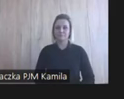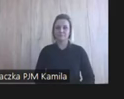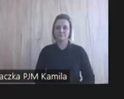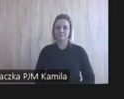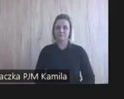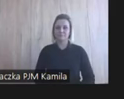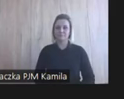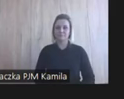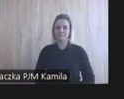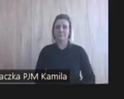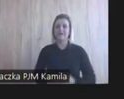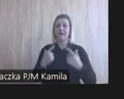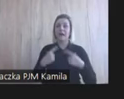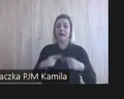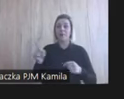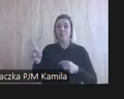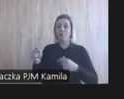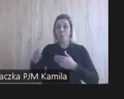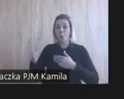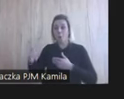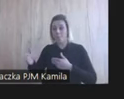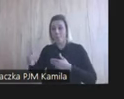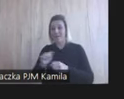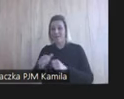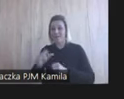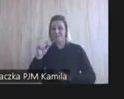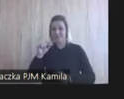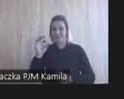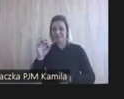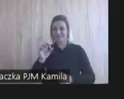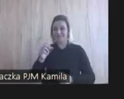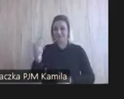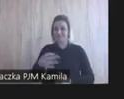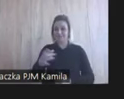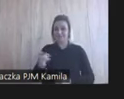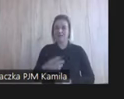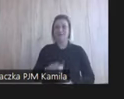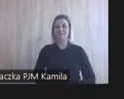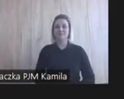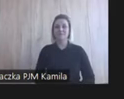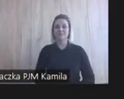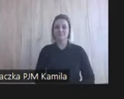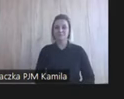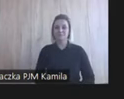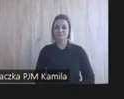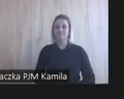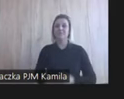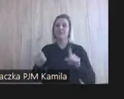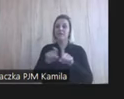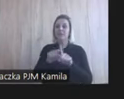Aha, bo PlayStation stoi tutaj obok. Dobra. Tu mamy też telewizor. No